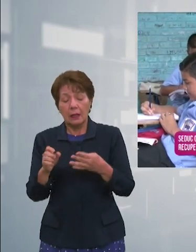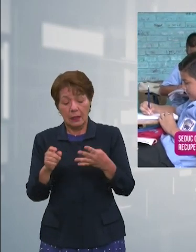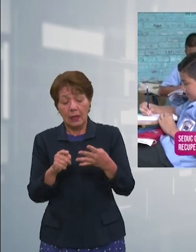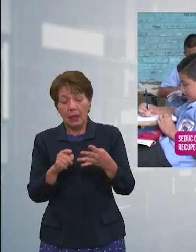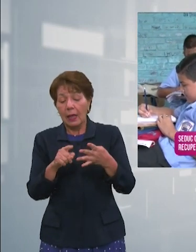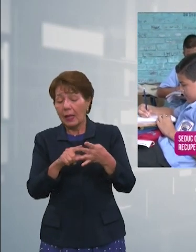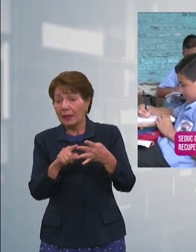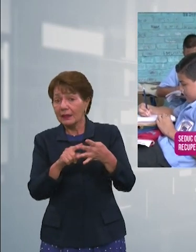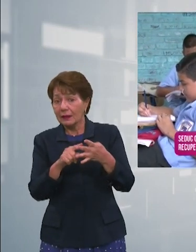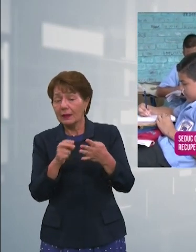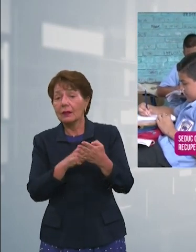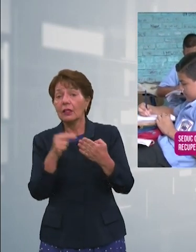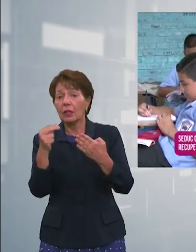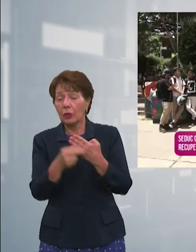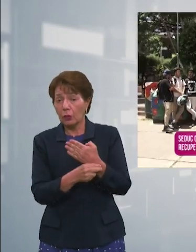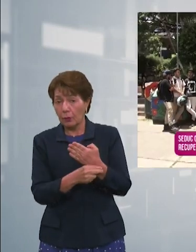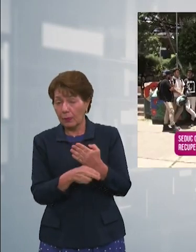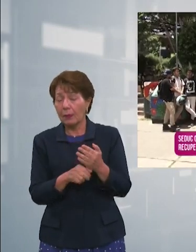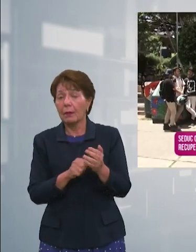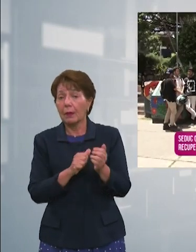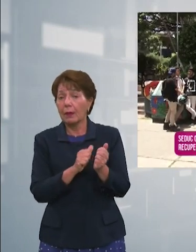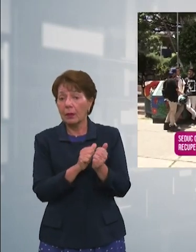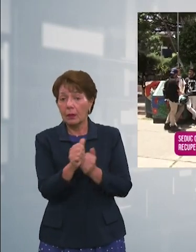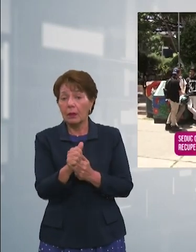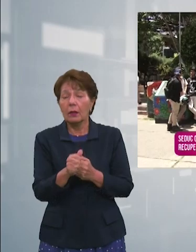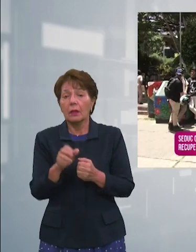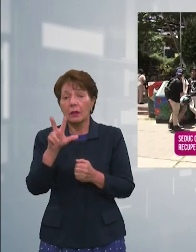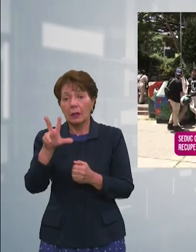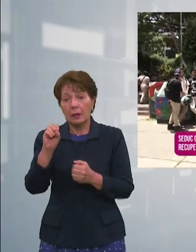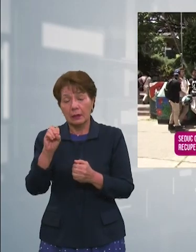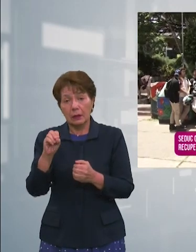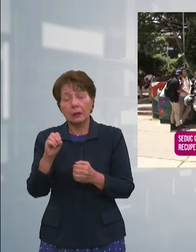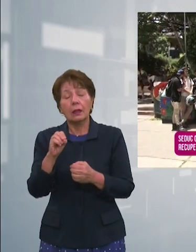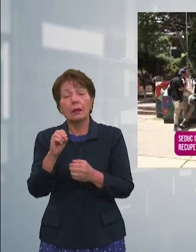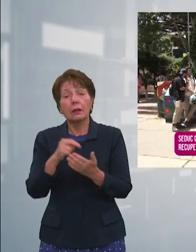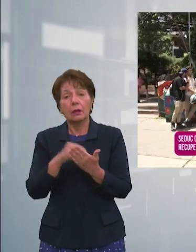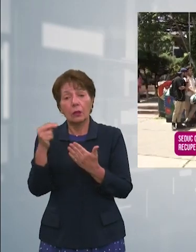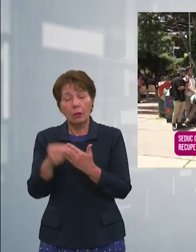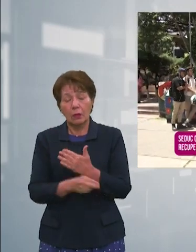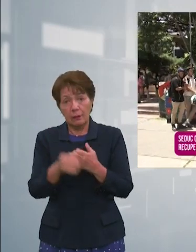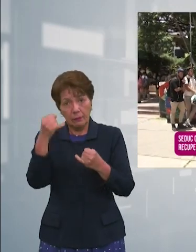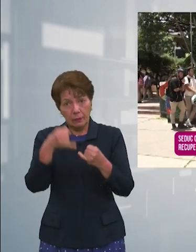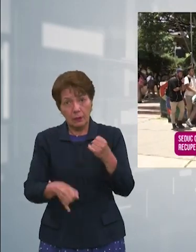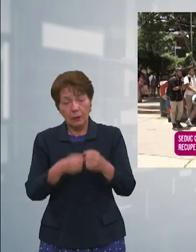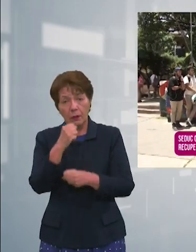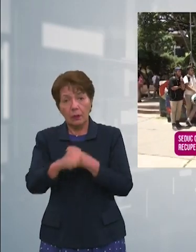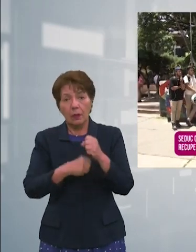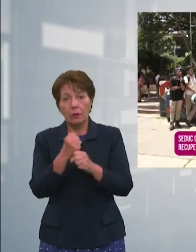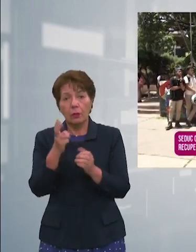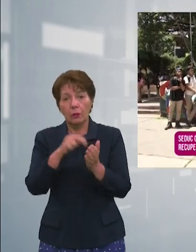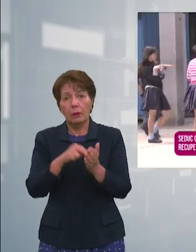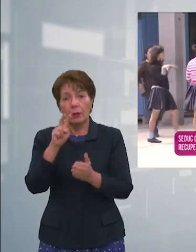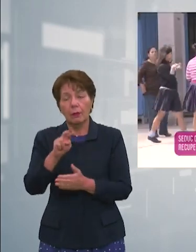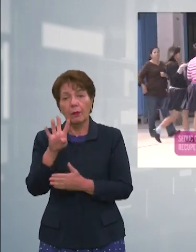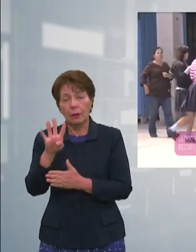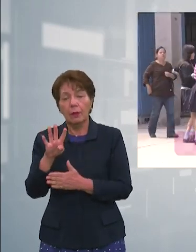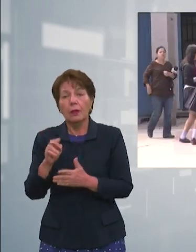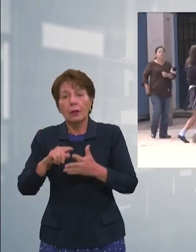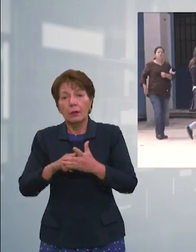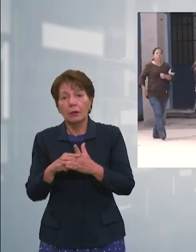noviembre. Para el 30, dar por finalizado el año educativo 2024 e iniciar un nuevo año escolar el 3 de